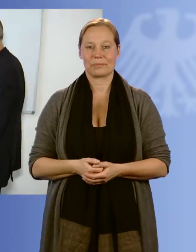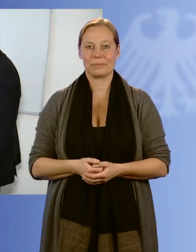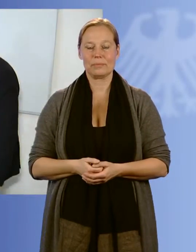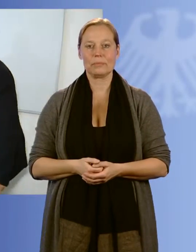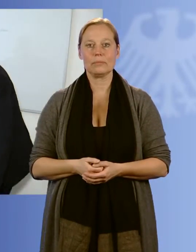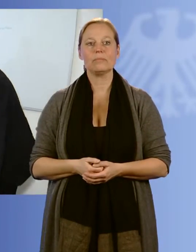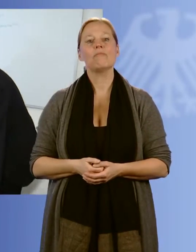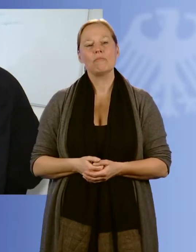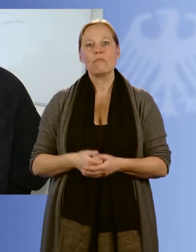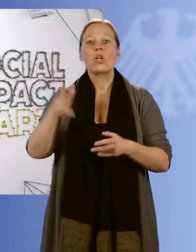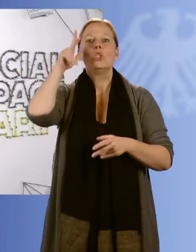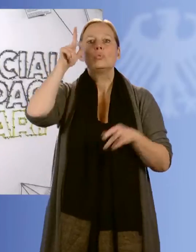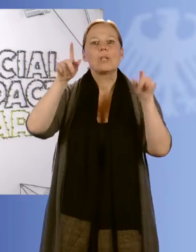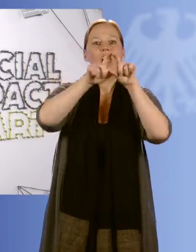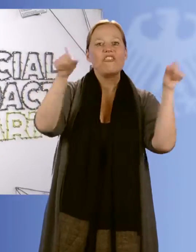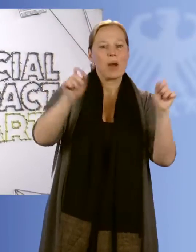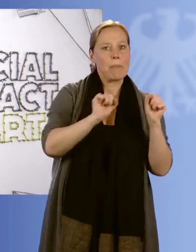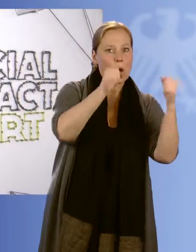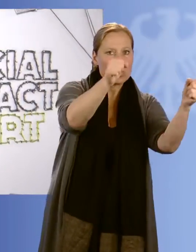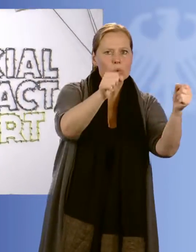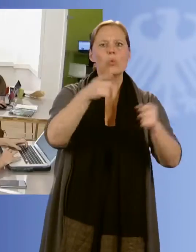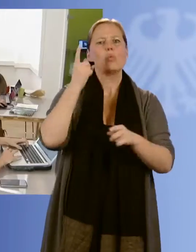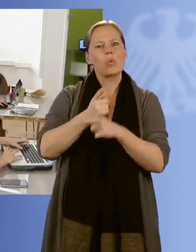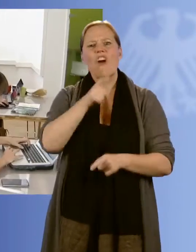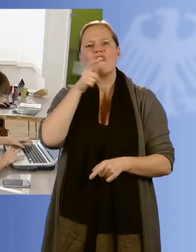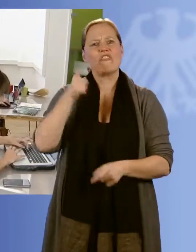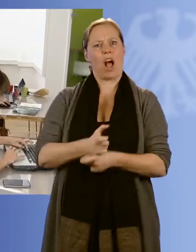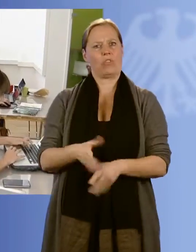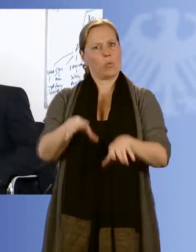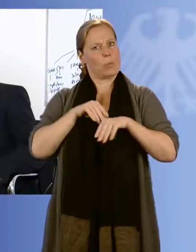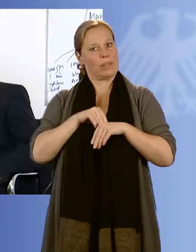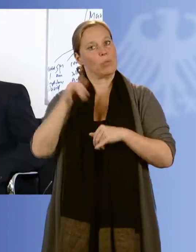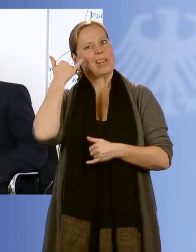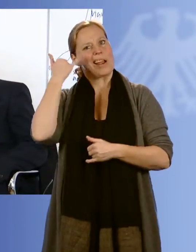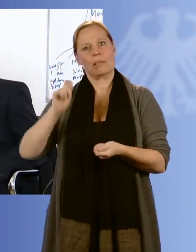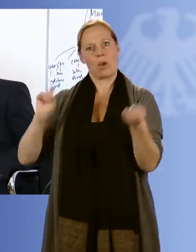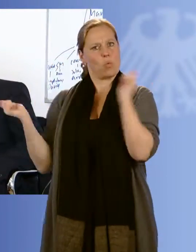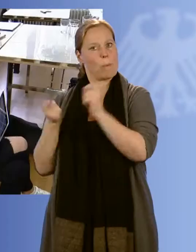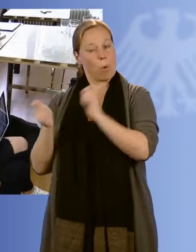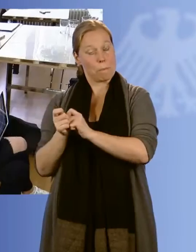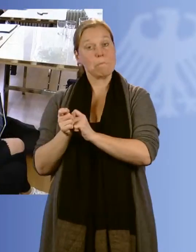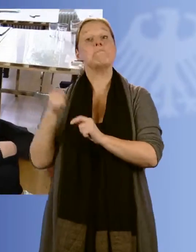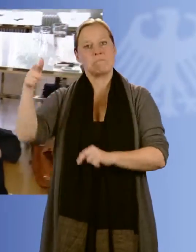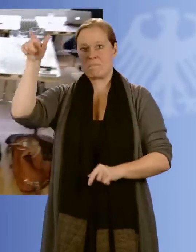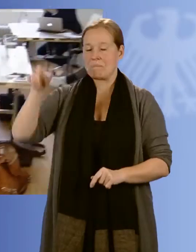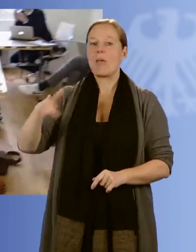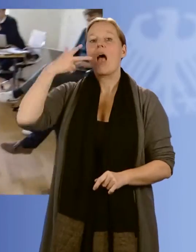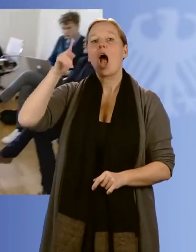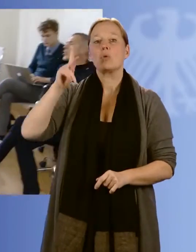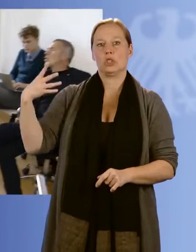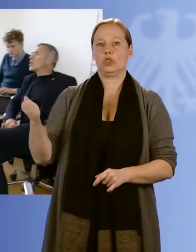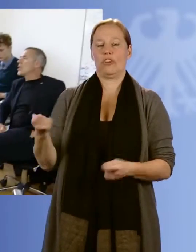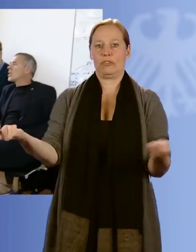Soziale Unternehmen gründen, Verantwortung übernehmen, Ideen umsetzen. Das ermöglicht Norbert Kunz in Berlin.